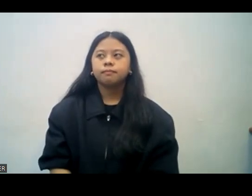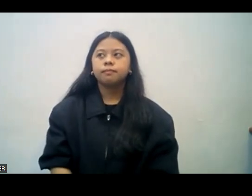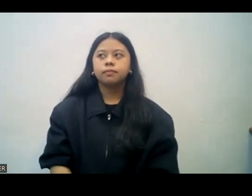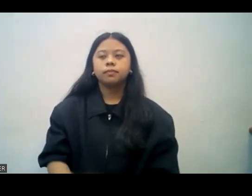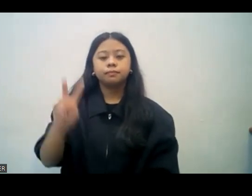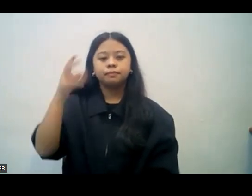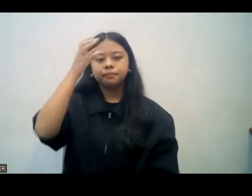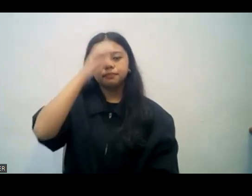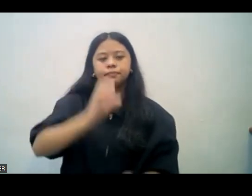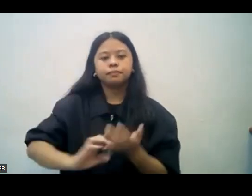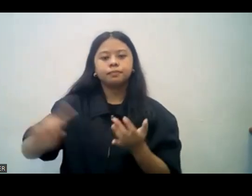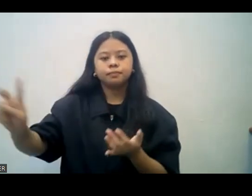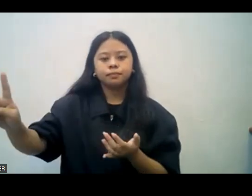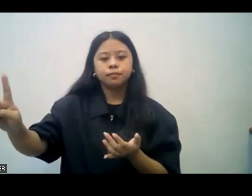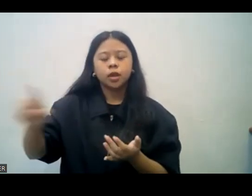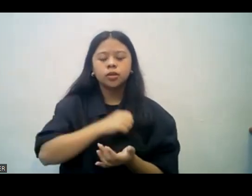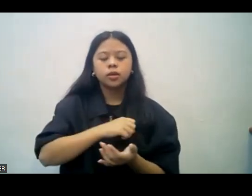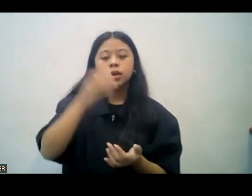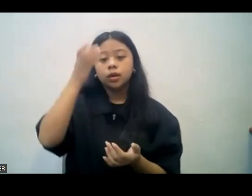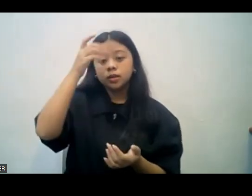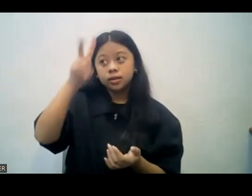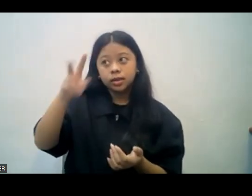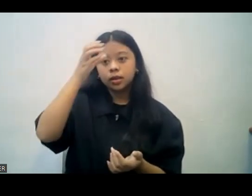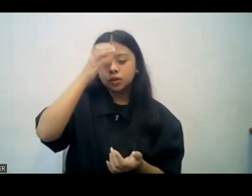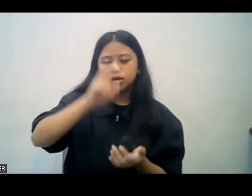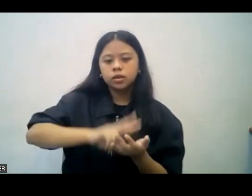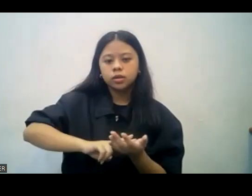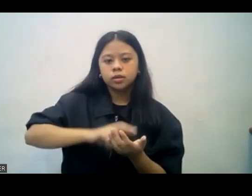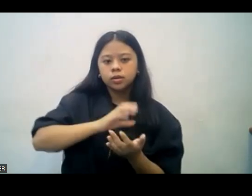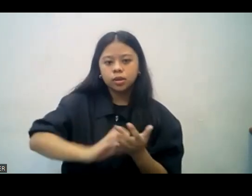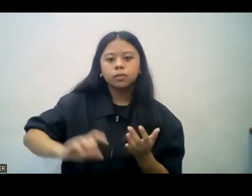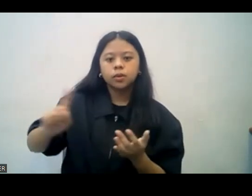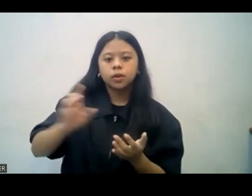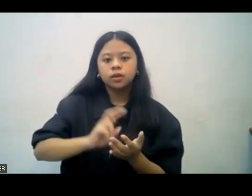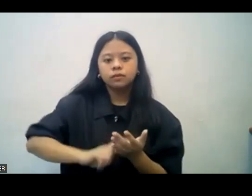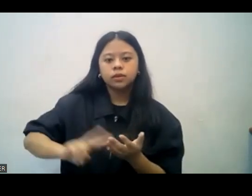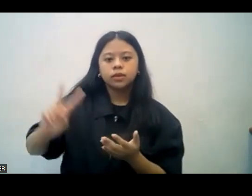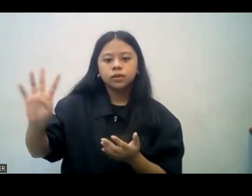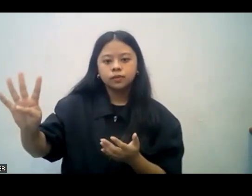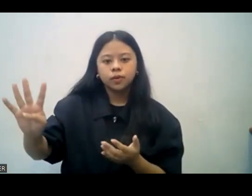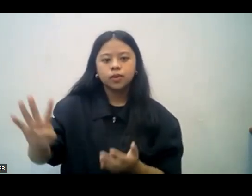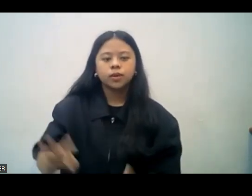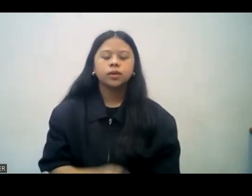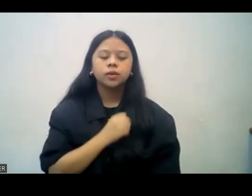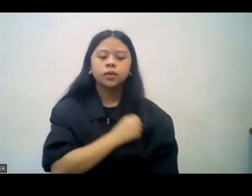Babasahin ko, na umaaliw sa atin sa lahat ng ating kapigatian upang maaliw natin ang nasa anumang kapigatian sa